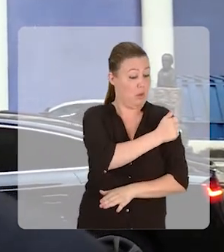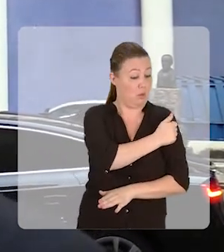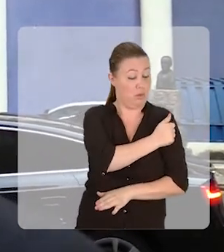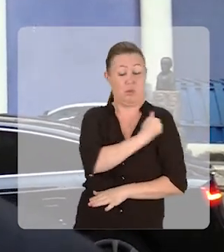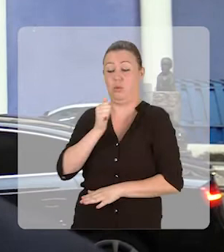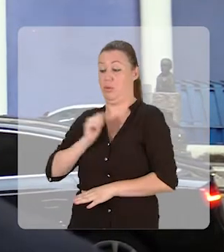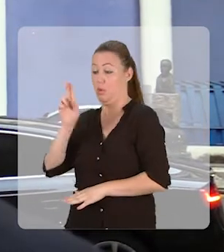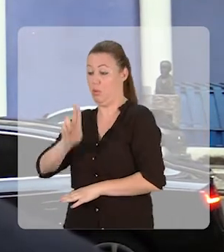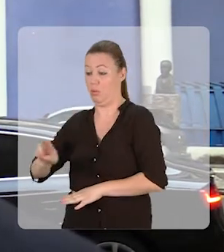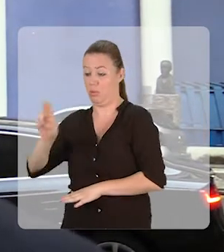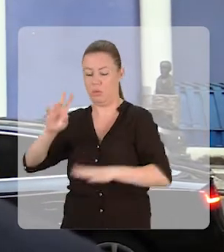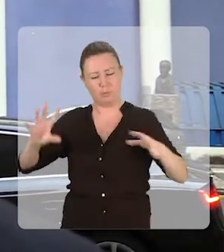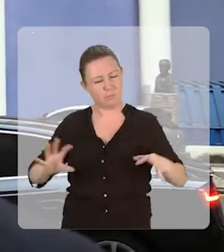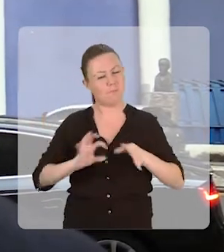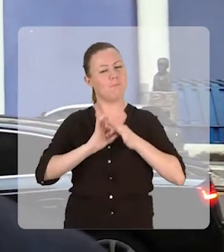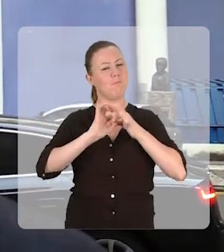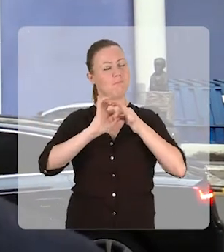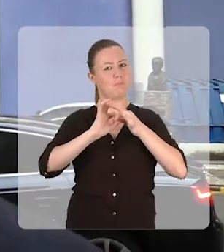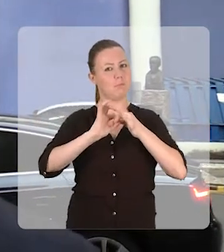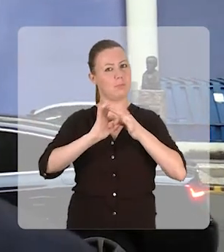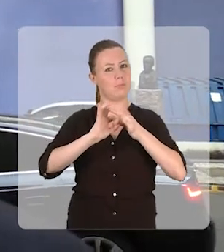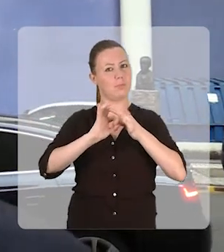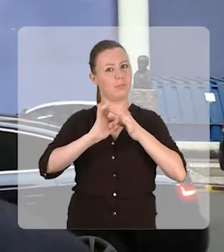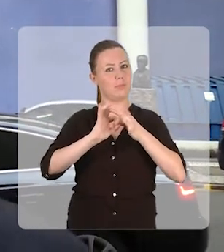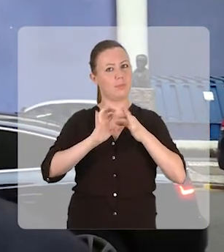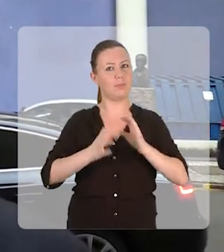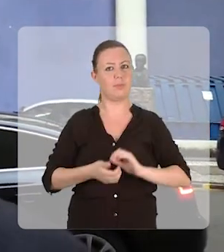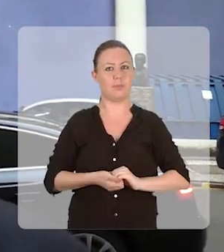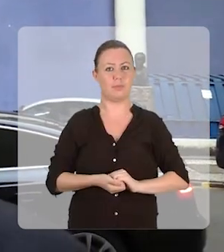na mesma frequência, mesma sintonia, na mesma racionalidade.